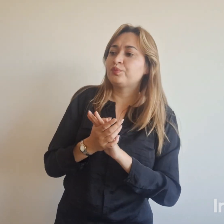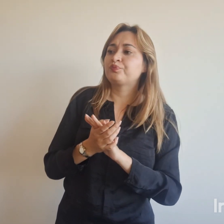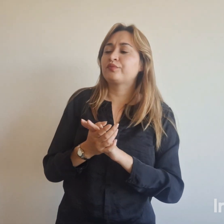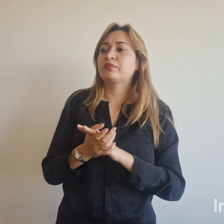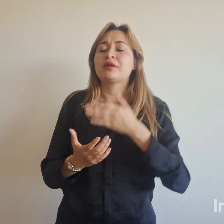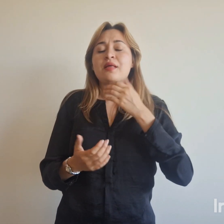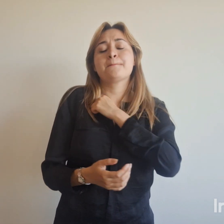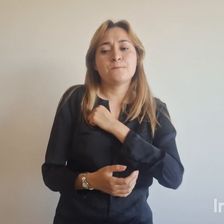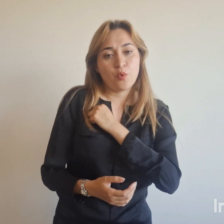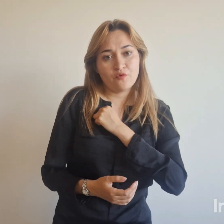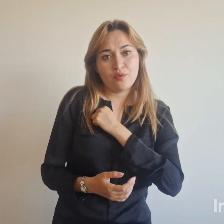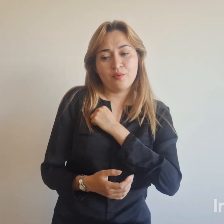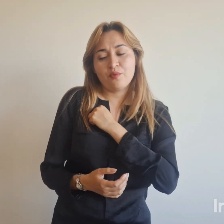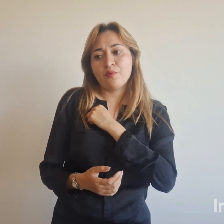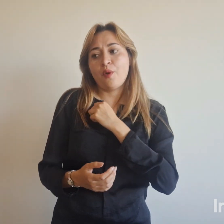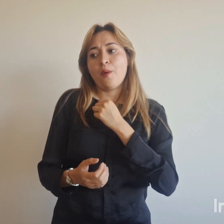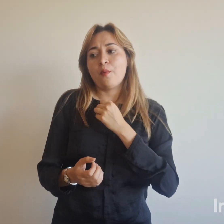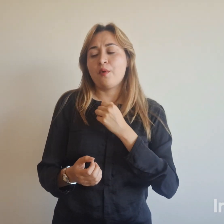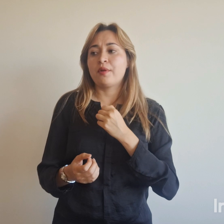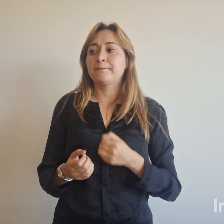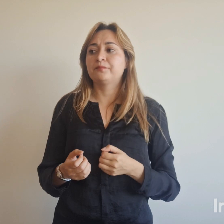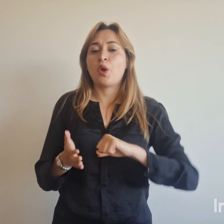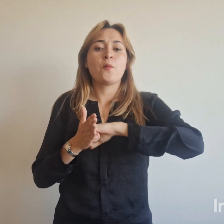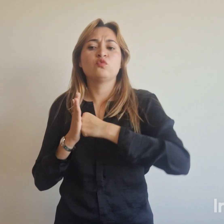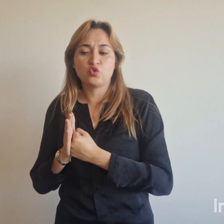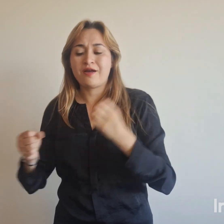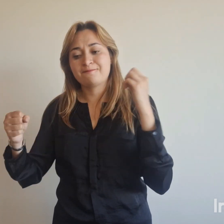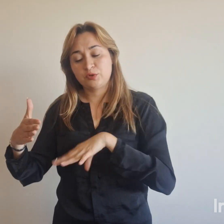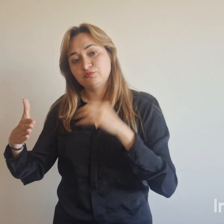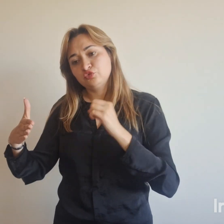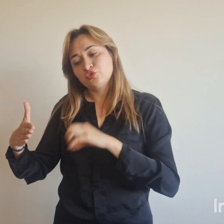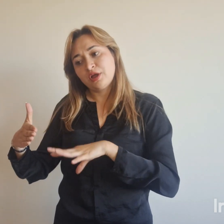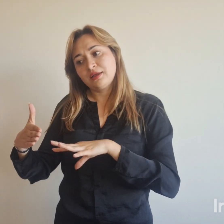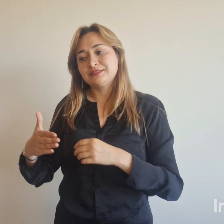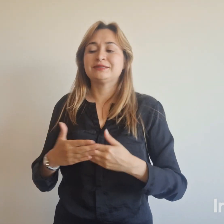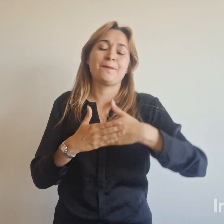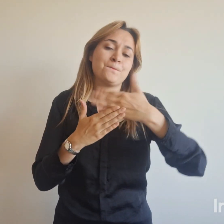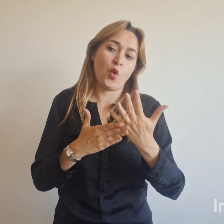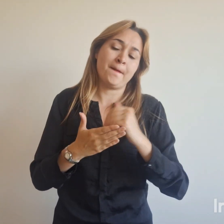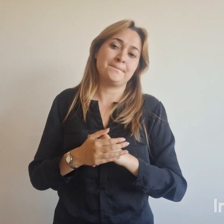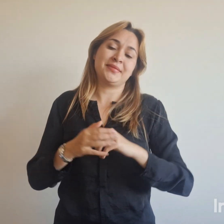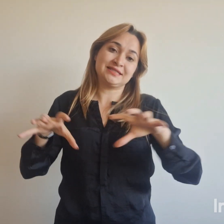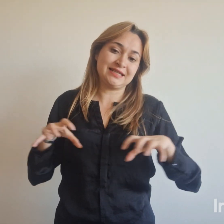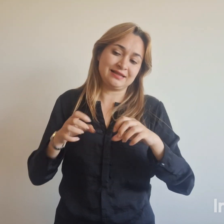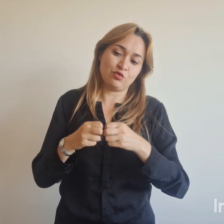favor, mantengan almacenados sus residuos posconsumo hasta que la jornada pueda realizarse en una fecha futura.